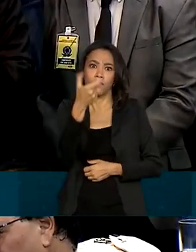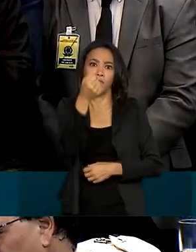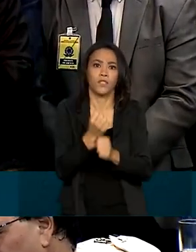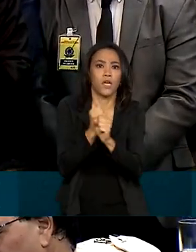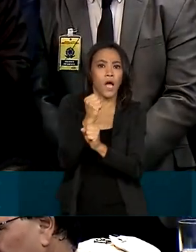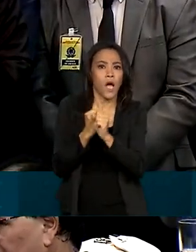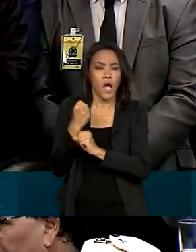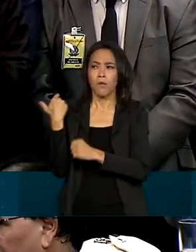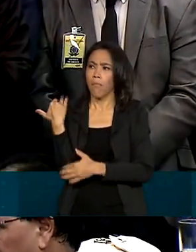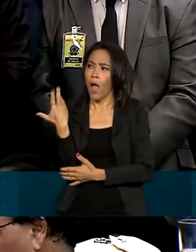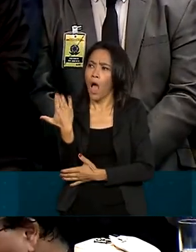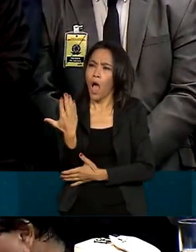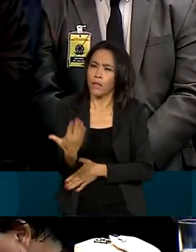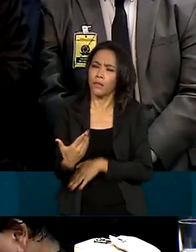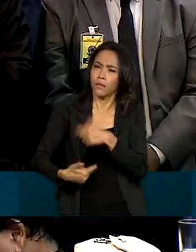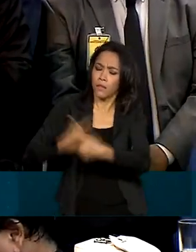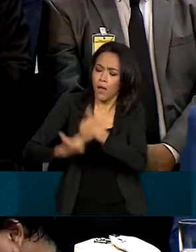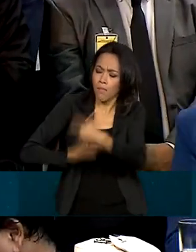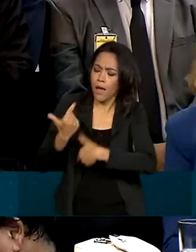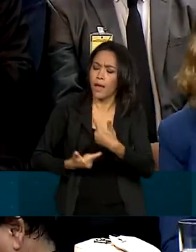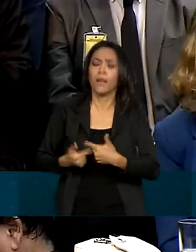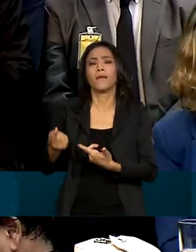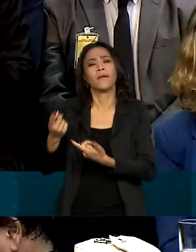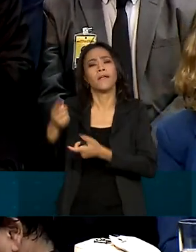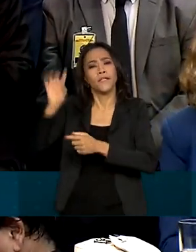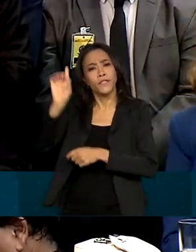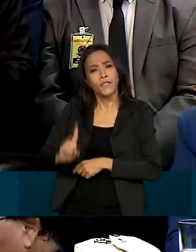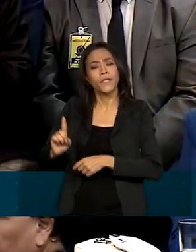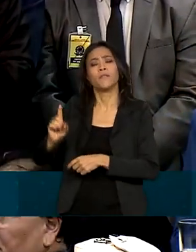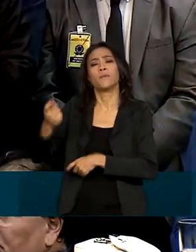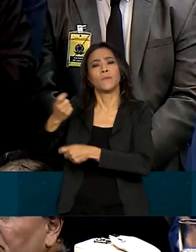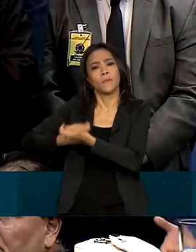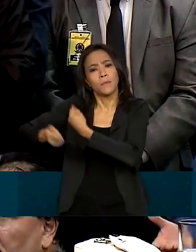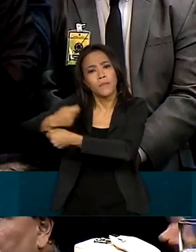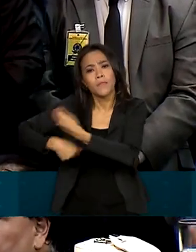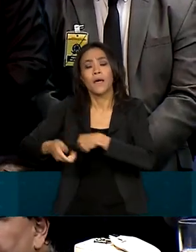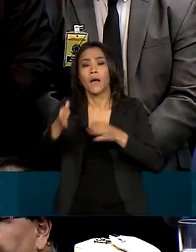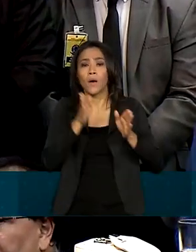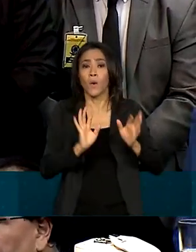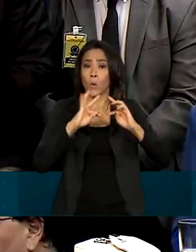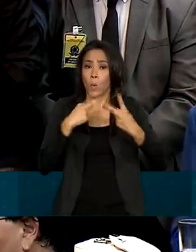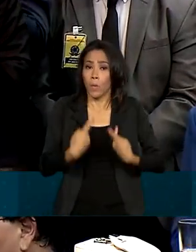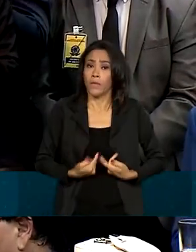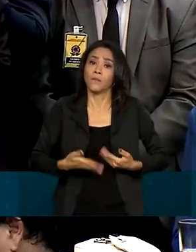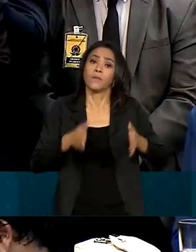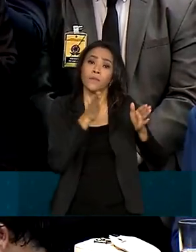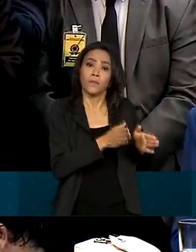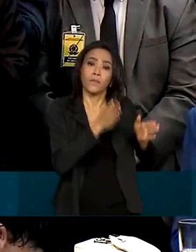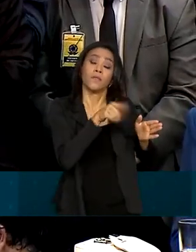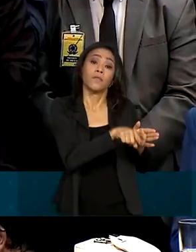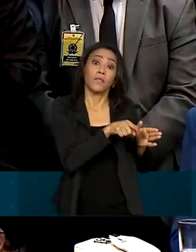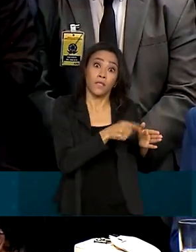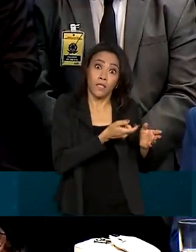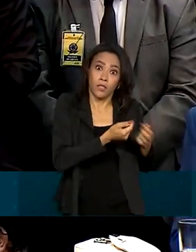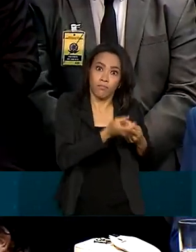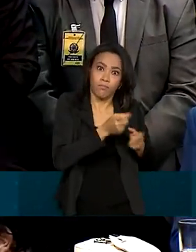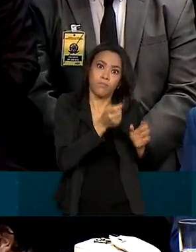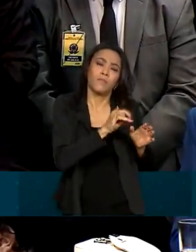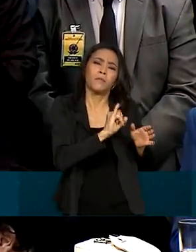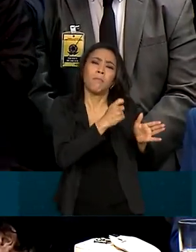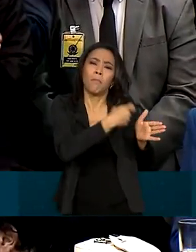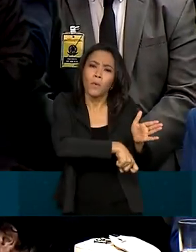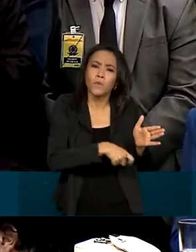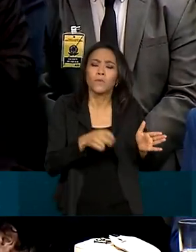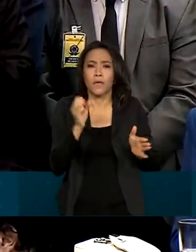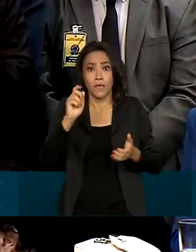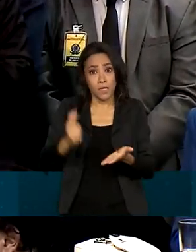atua nas áreas de Direito Empresarial, Humanos e Econômico Tributário. É autor de três livros,